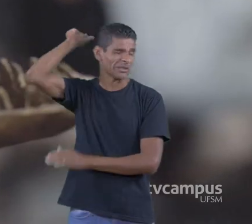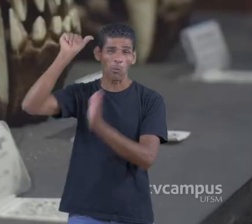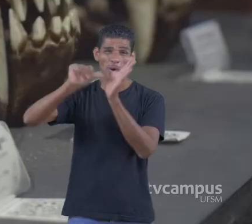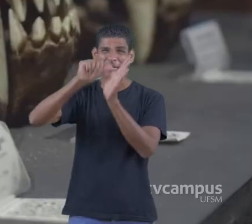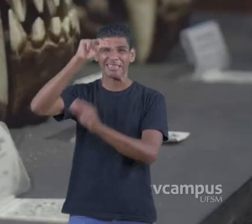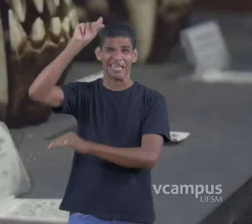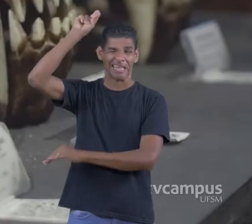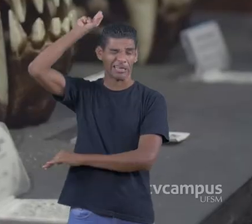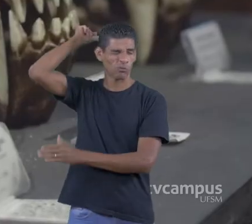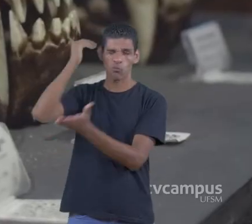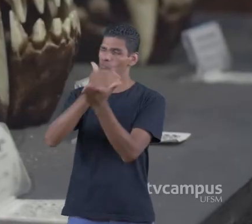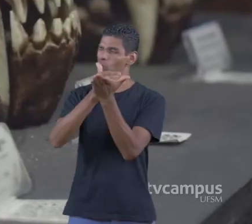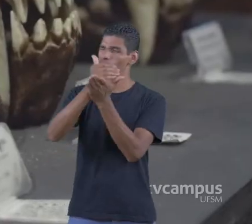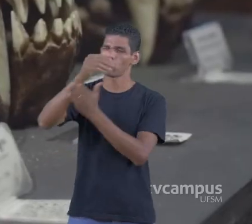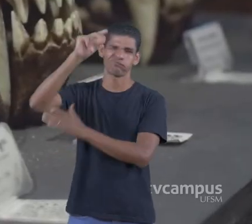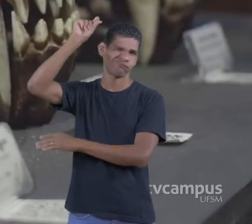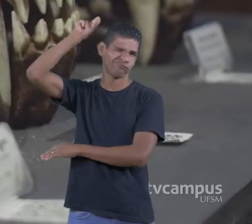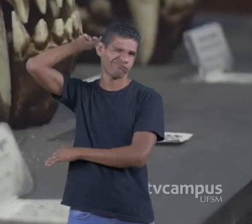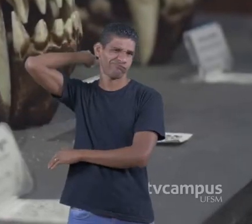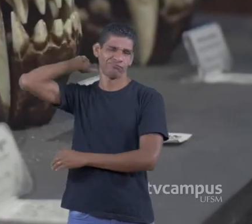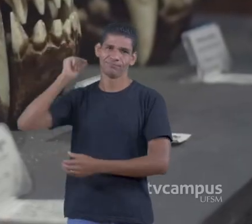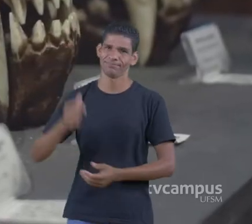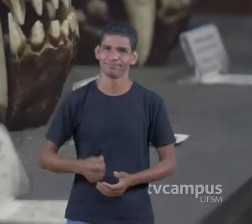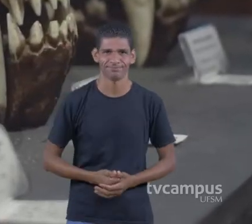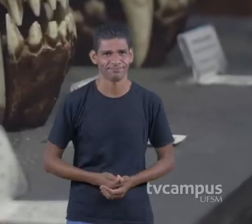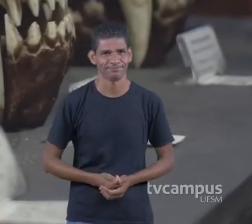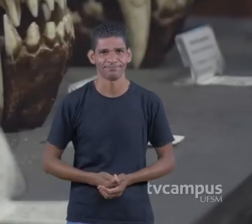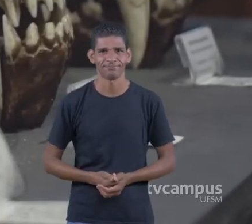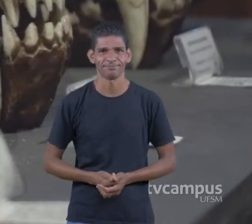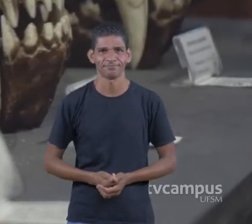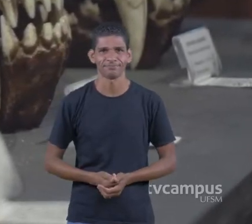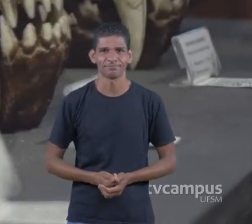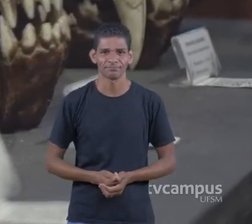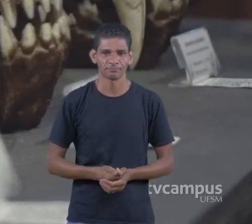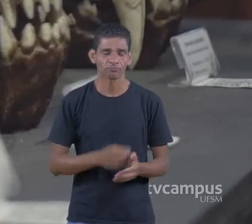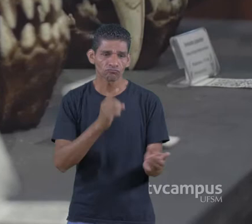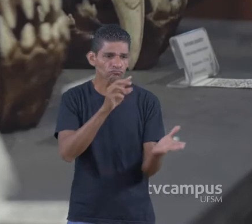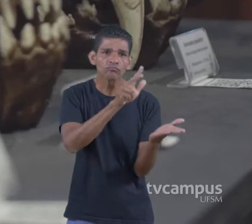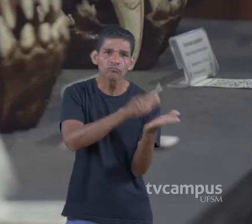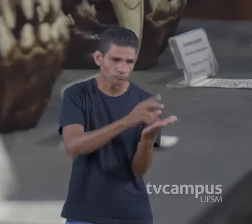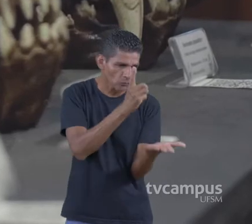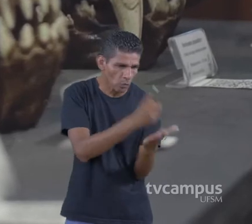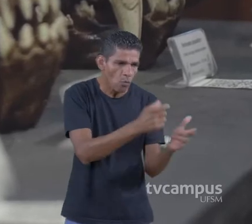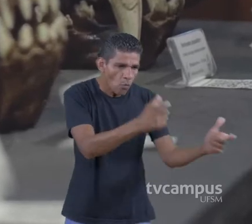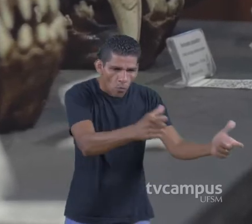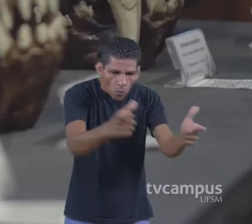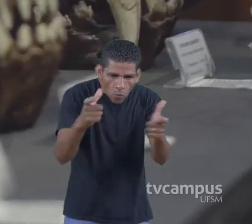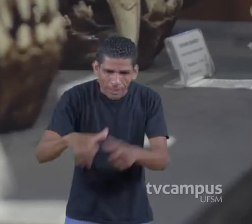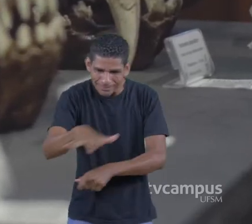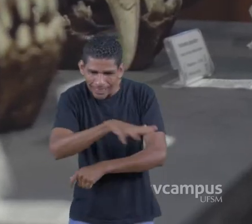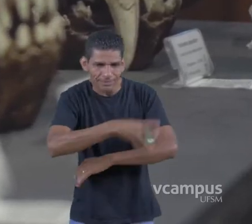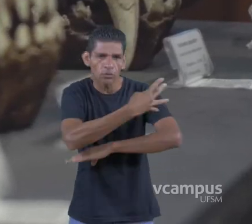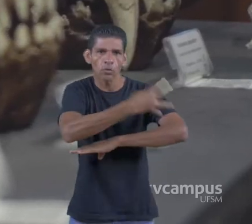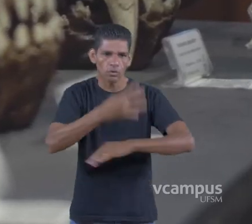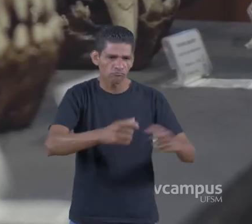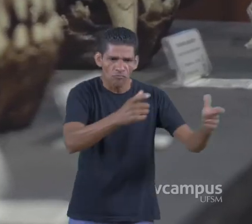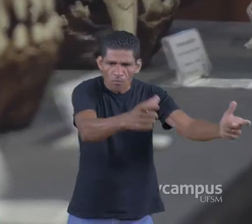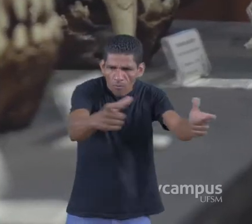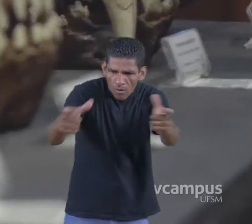são os dinossauros mais antigos, do início do período mesozoico Esses fósseis estão distribuídos em quase